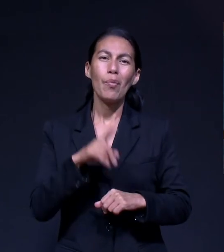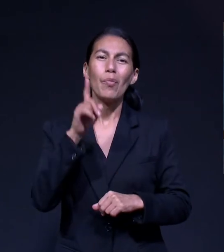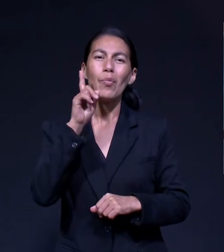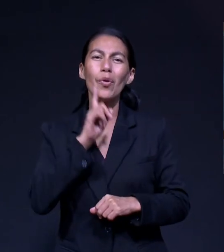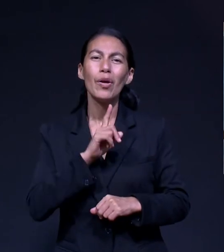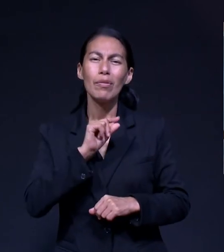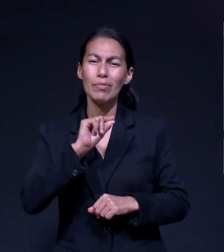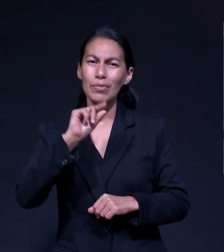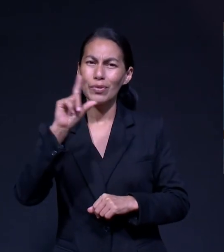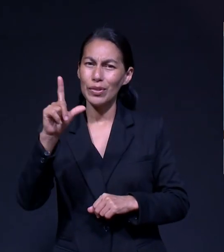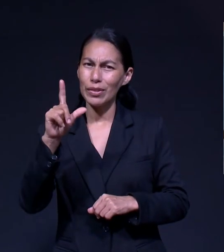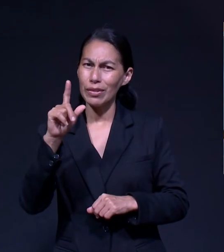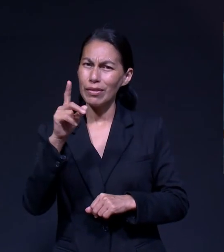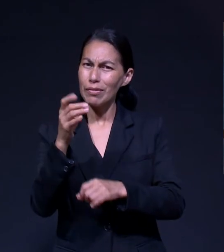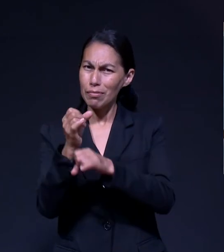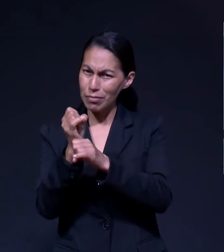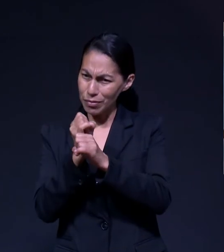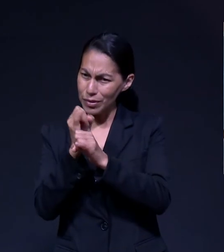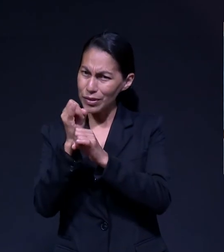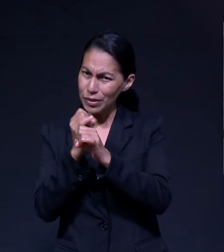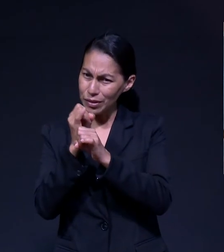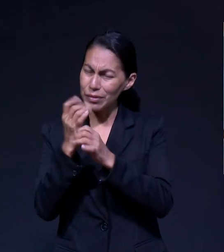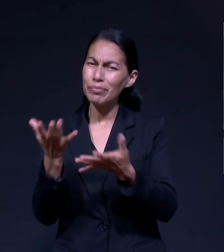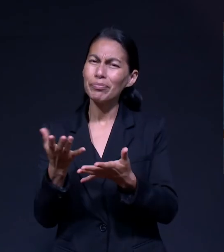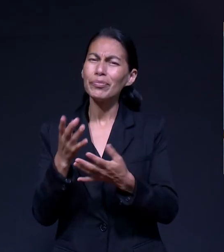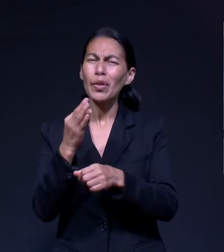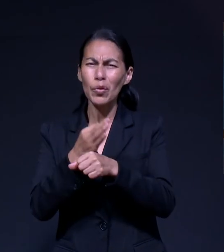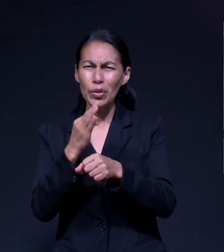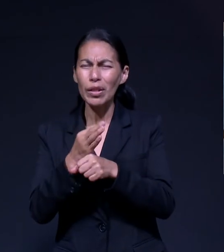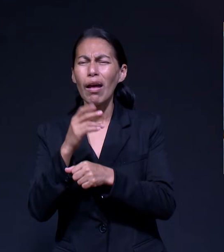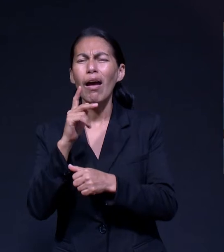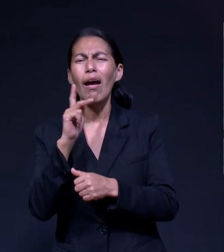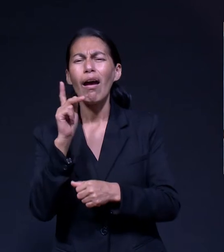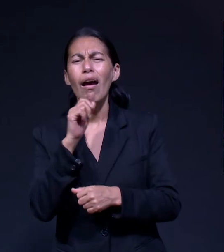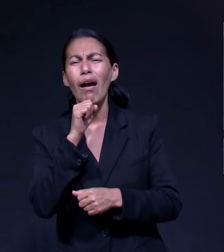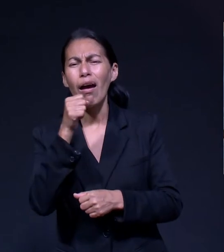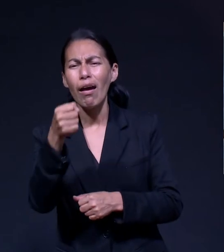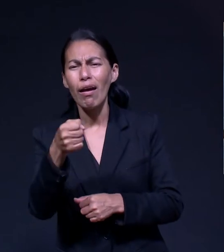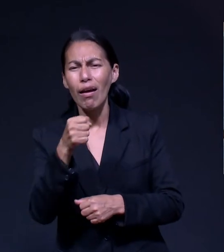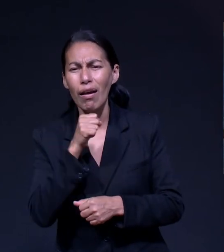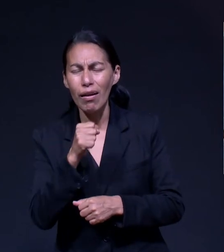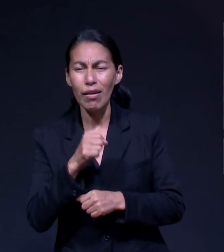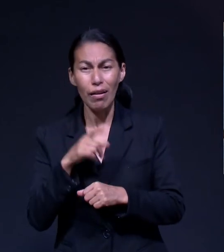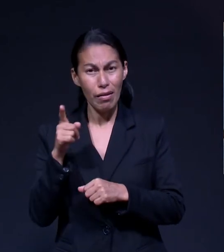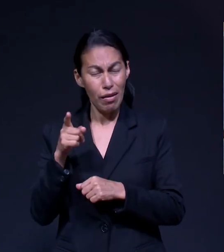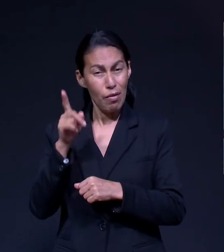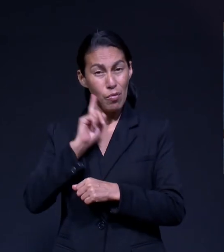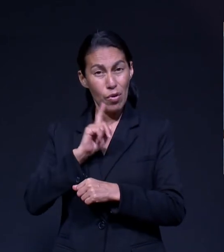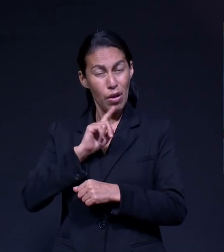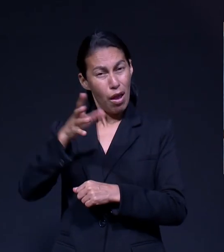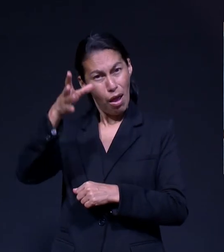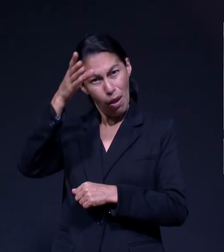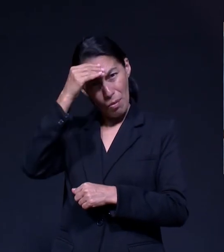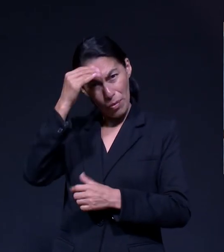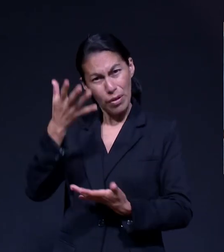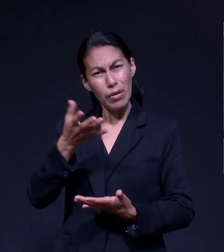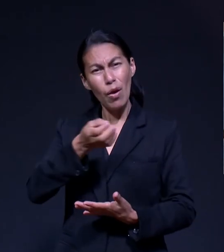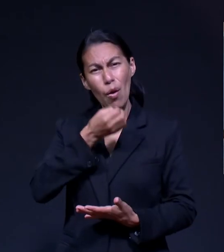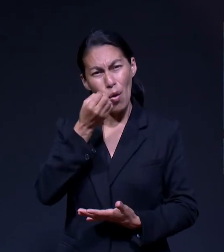que por experiencia ha aprendido el arte y la ciencia de orar y lo lleva